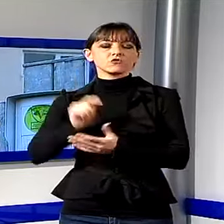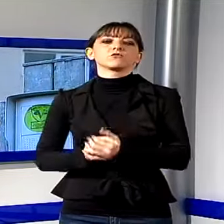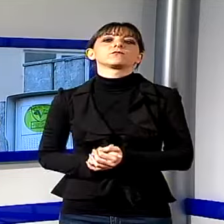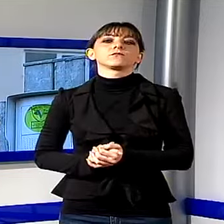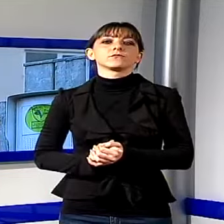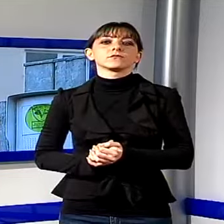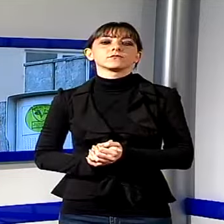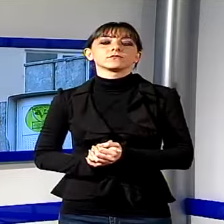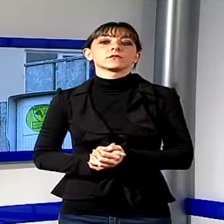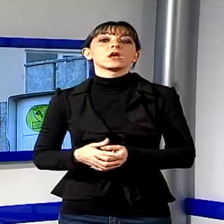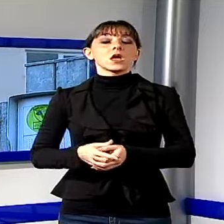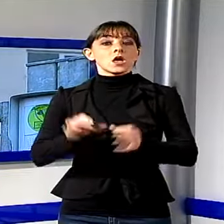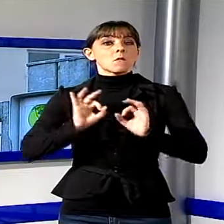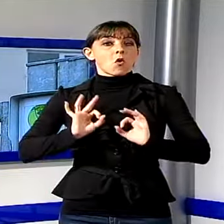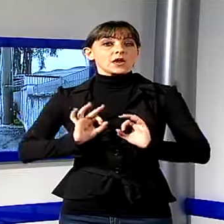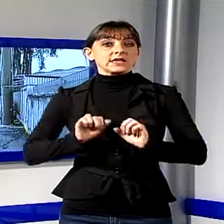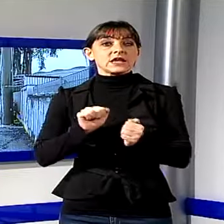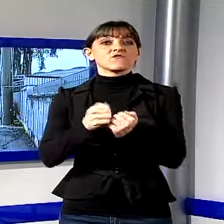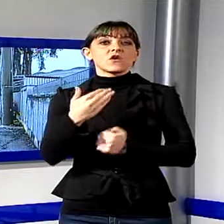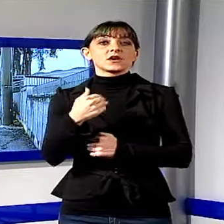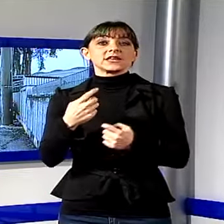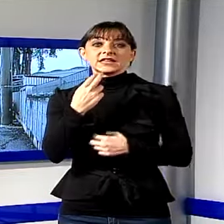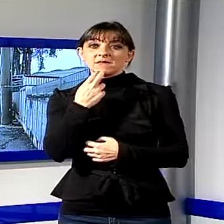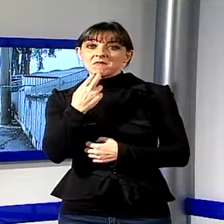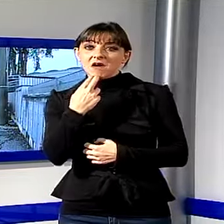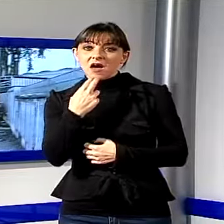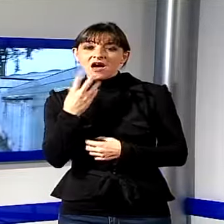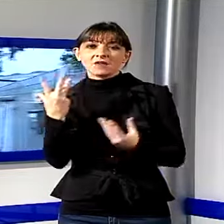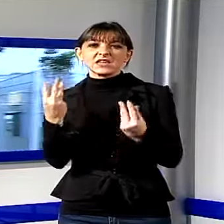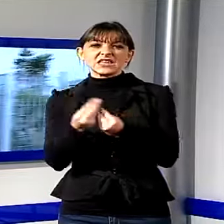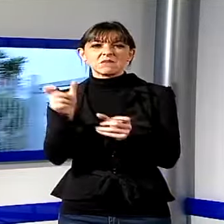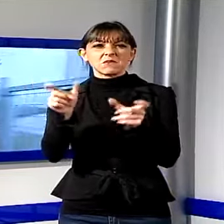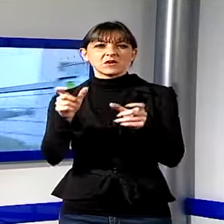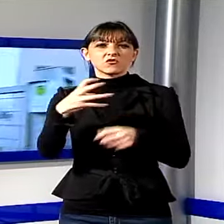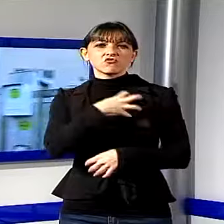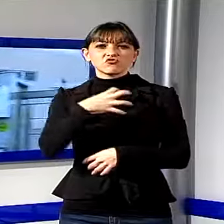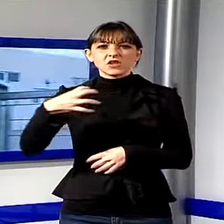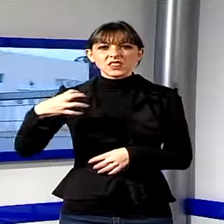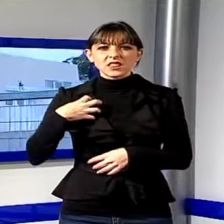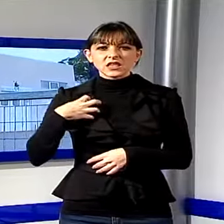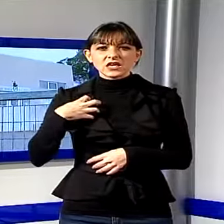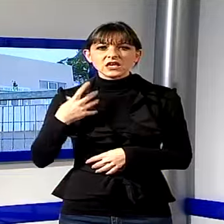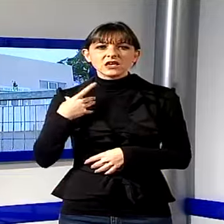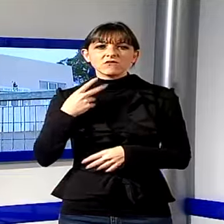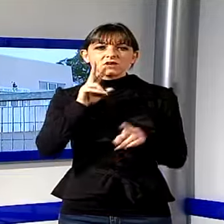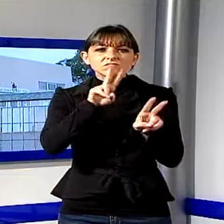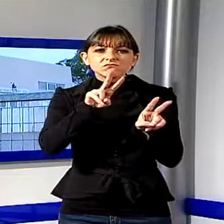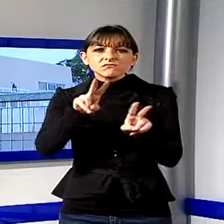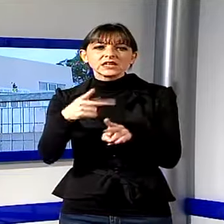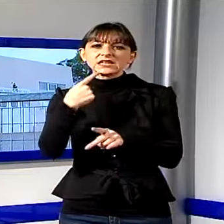Forte dei Marmi intervenuti sul posto anche con personale della scientifica oltre che la volante, si tratta di un colpo studiato a tavolino da una